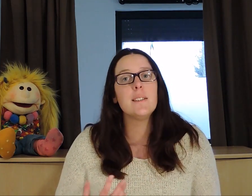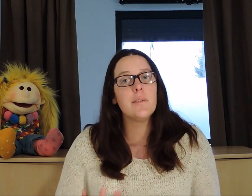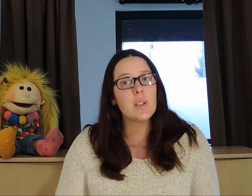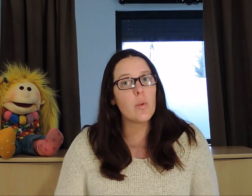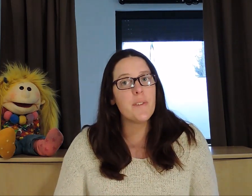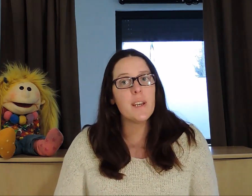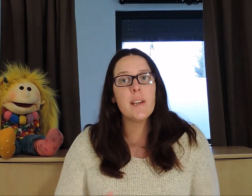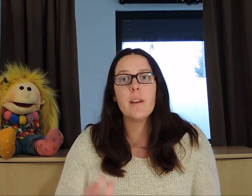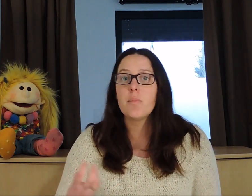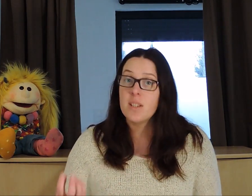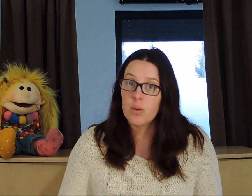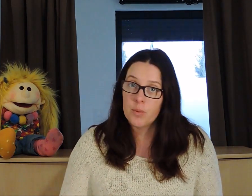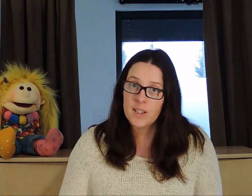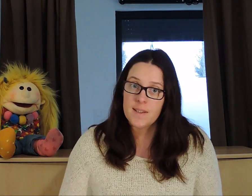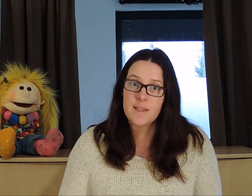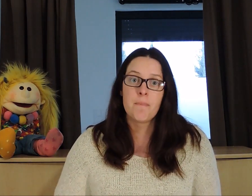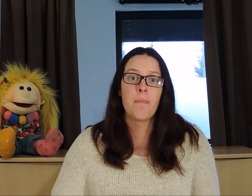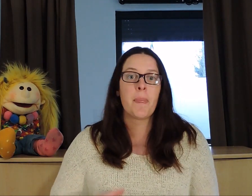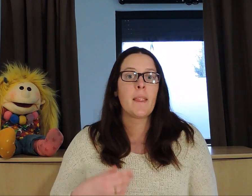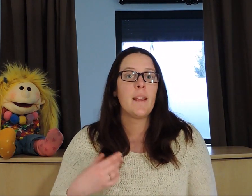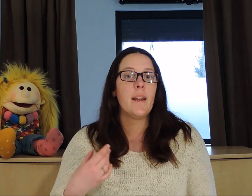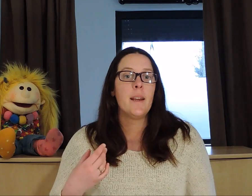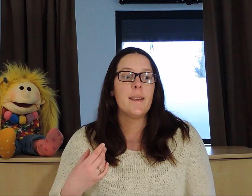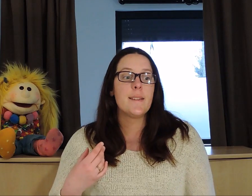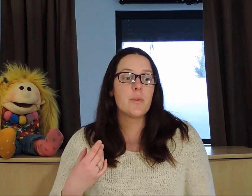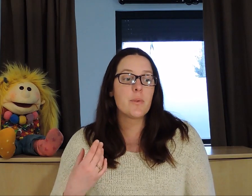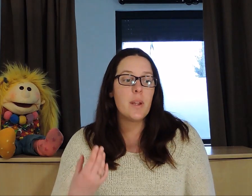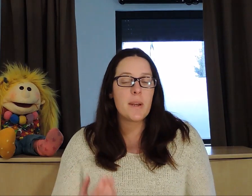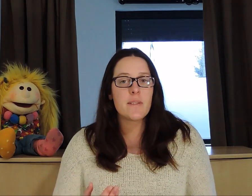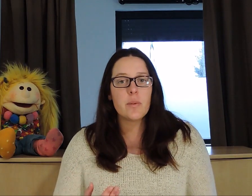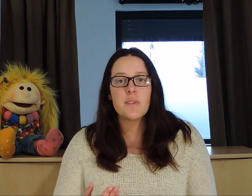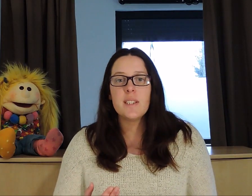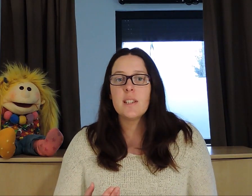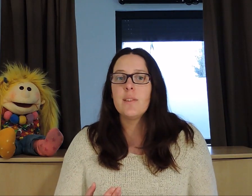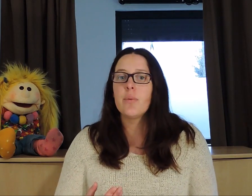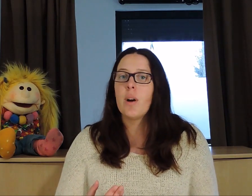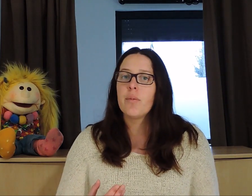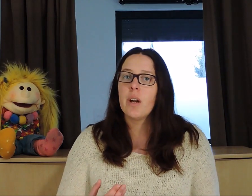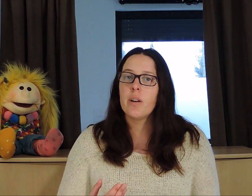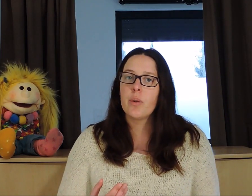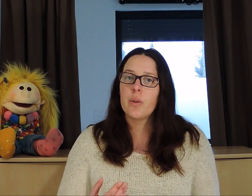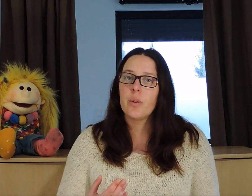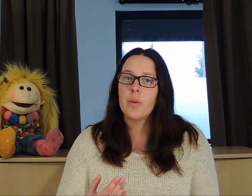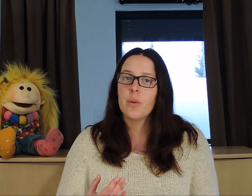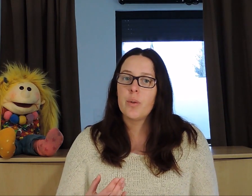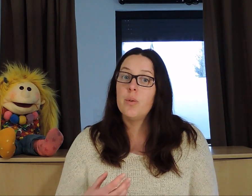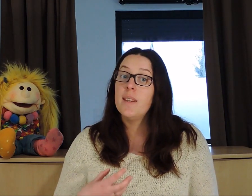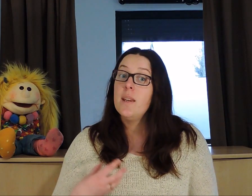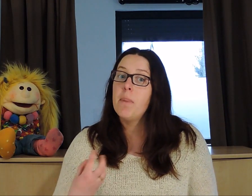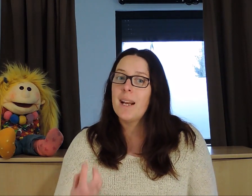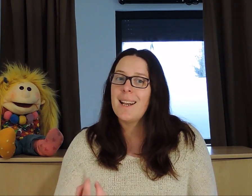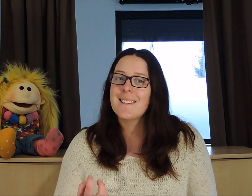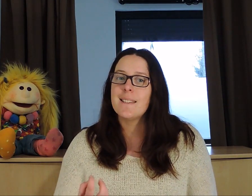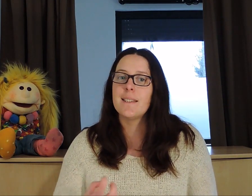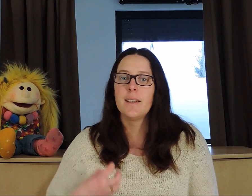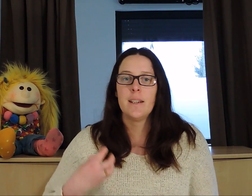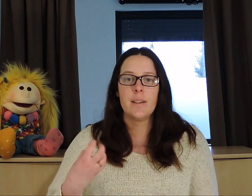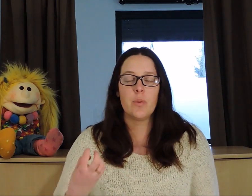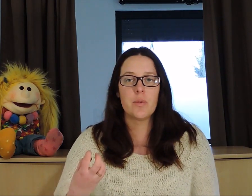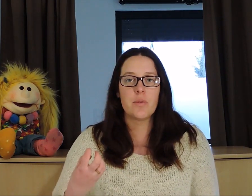des difficultés psychomotrices. Ce sont des personnes aussi qui vont avoir une hyperlaxie. Donc